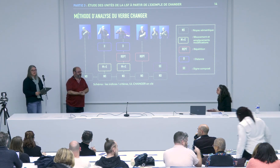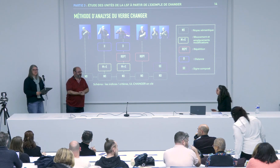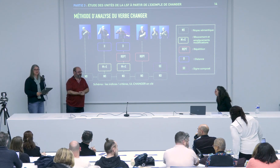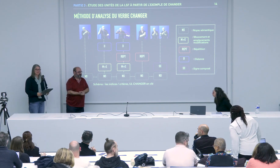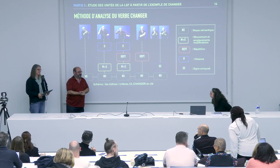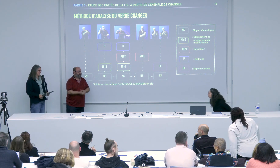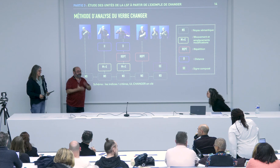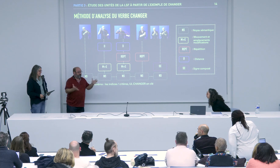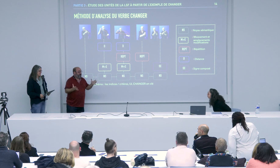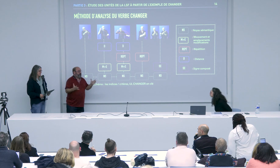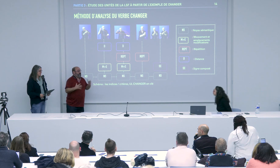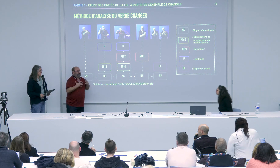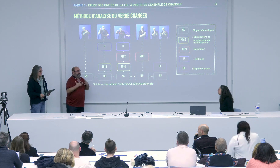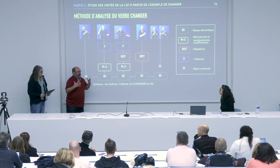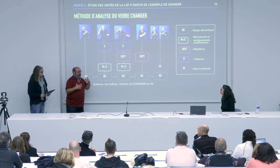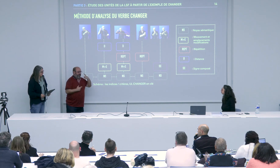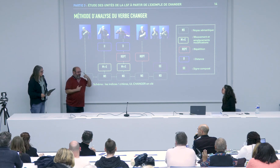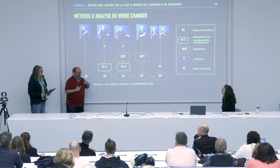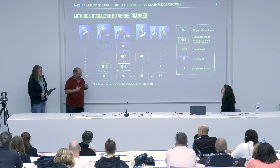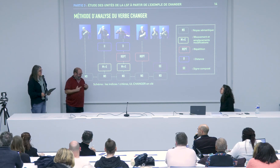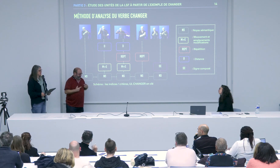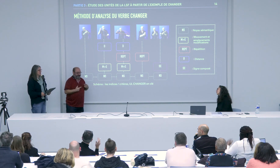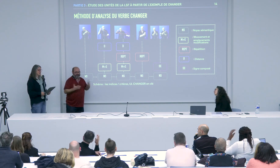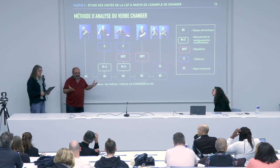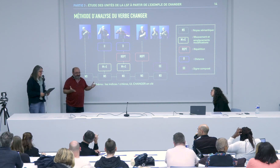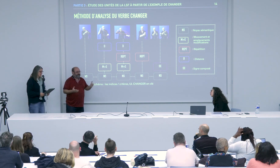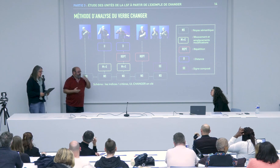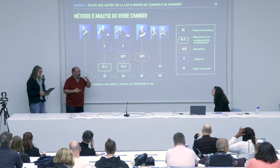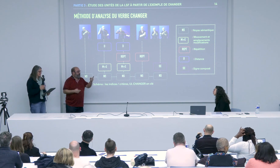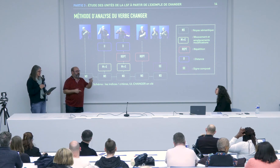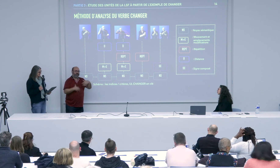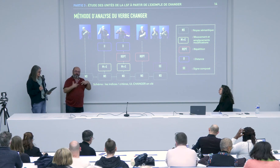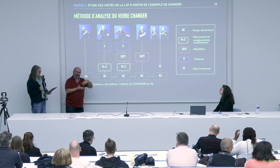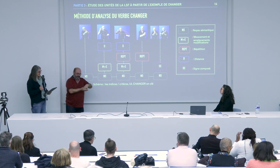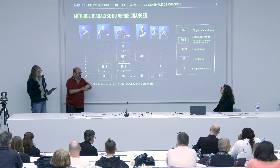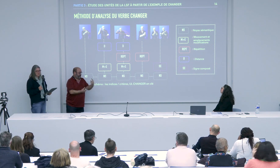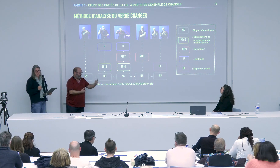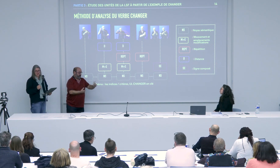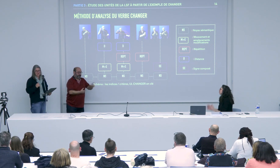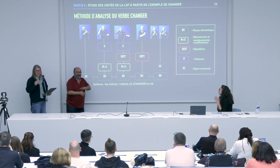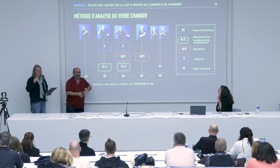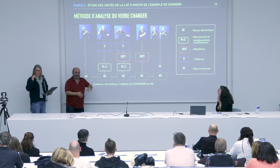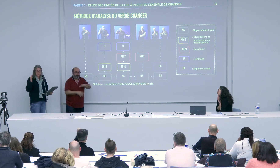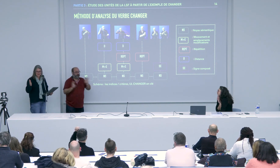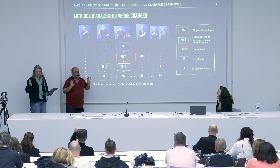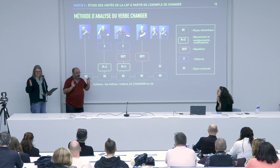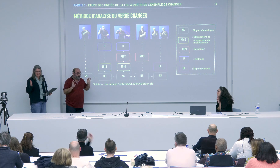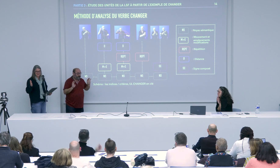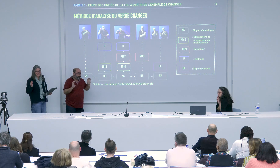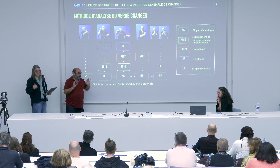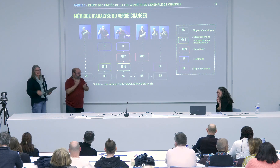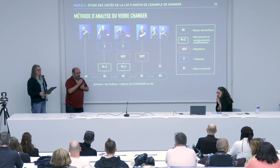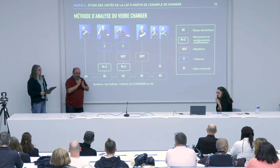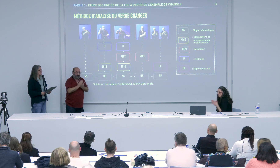cher Atis je pense que tu n'es pas la seule à être fatiguée après une longue